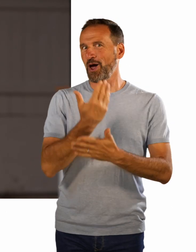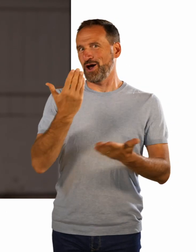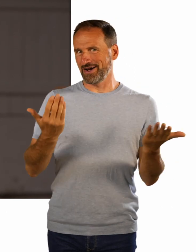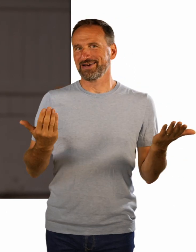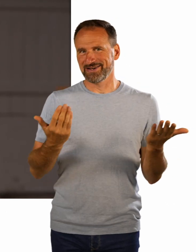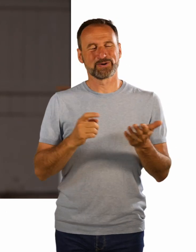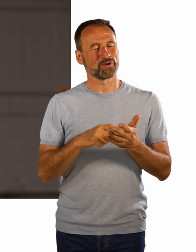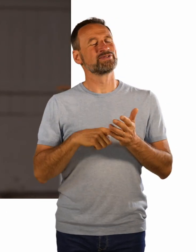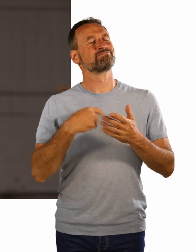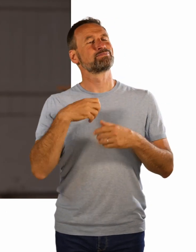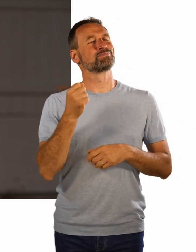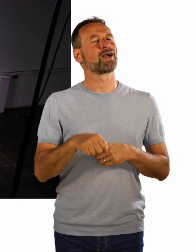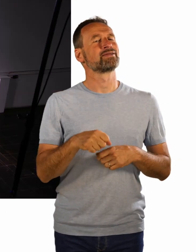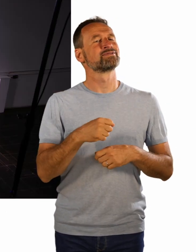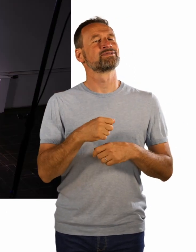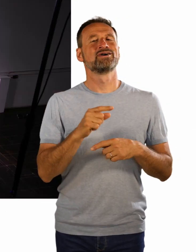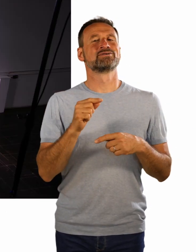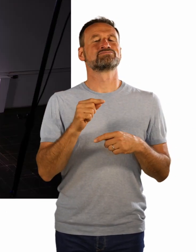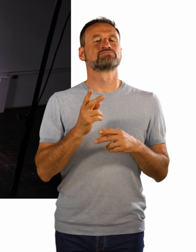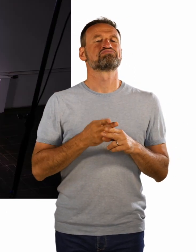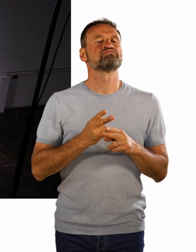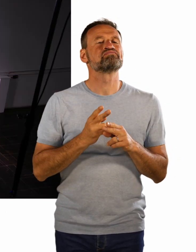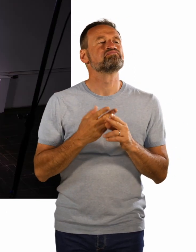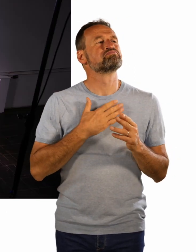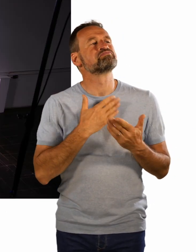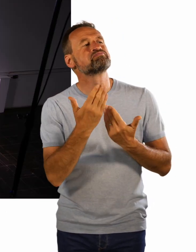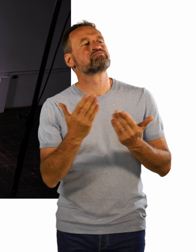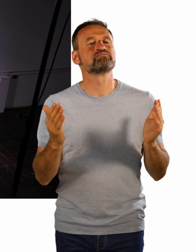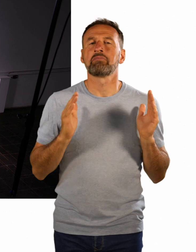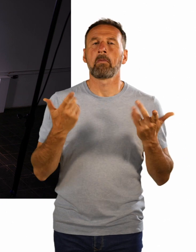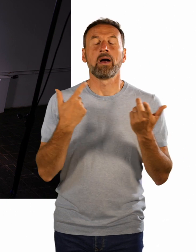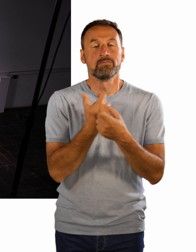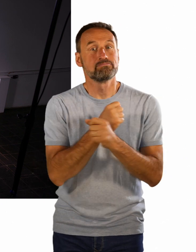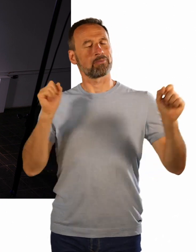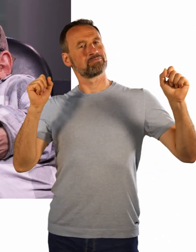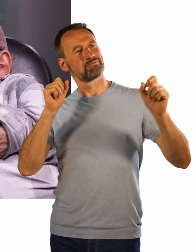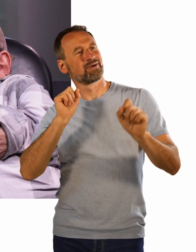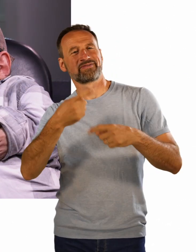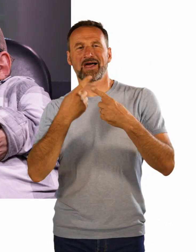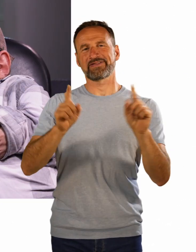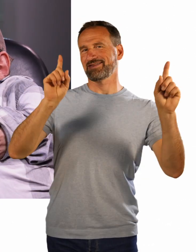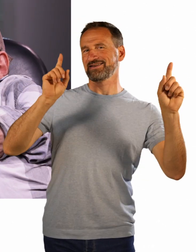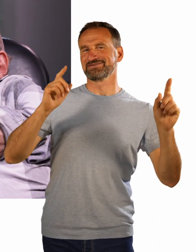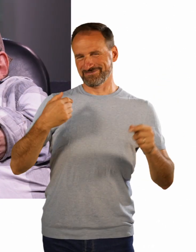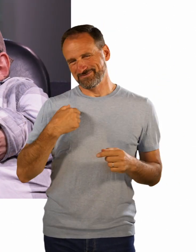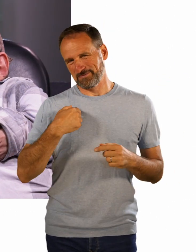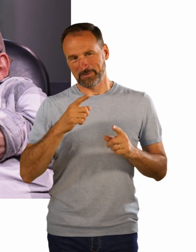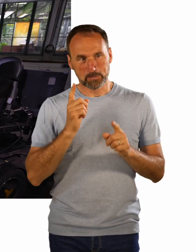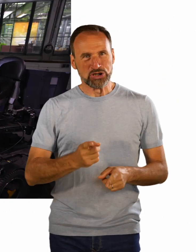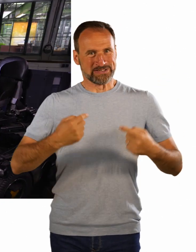ausbrechen kann und man nicht unbedingt man selbst sein muss, sondern man spielt ja einen Charakter. Und das finde ich auch